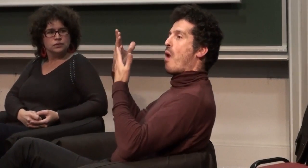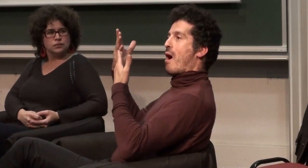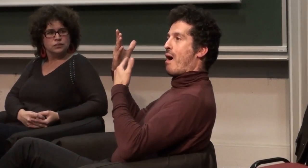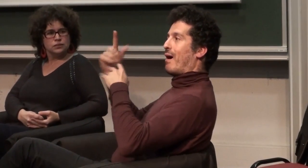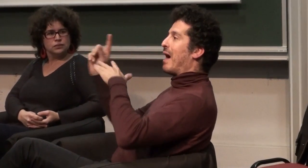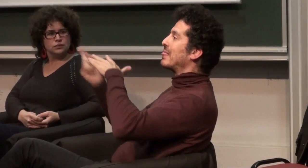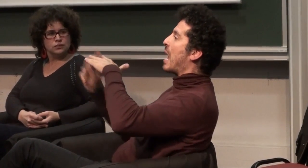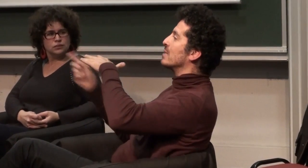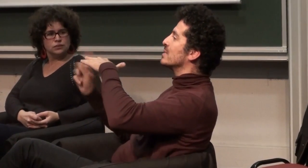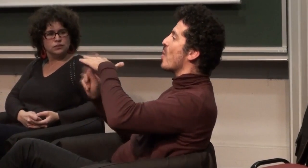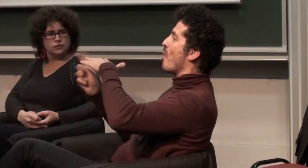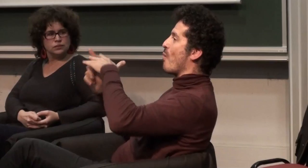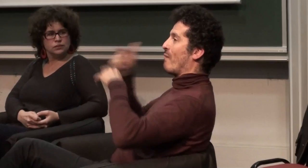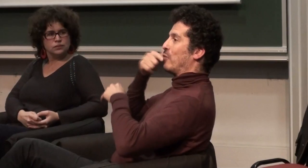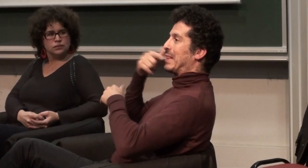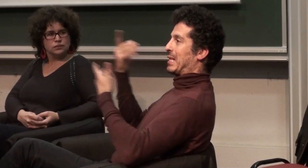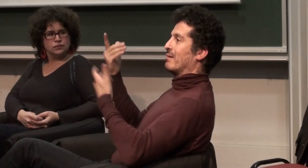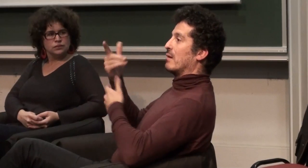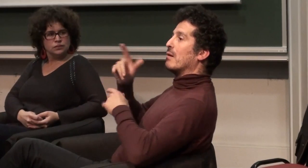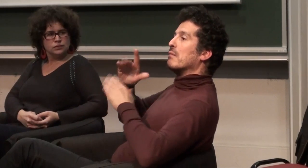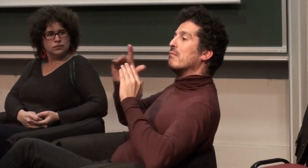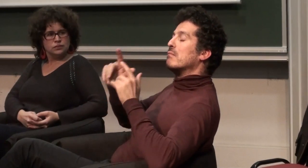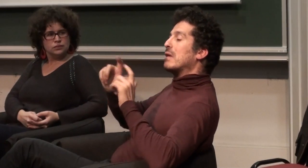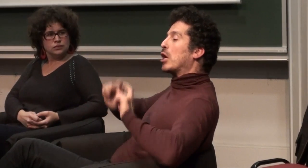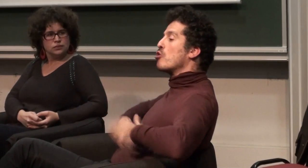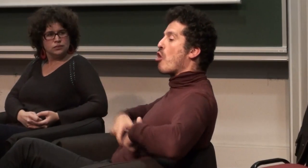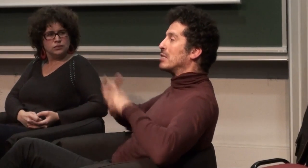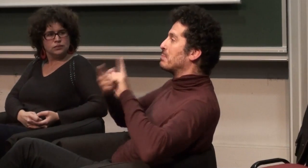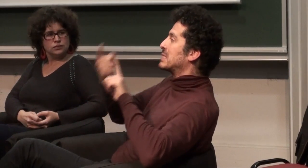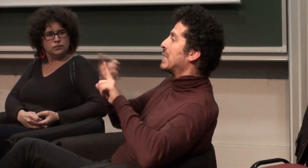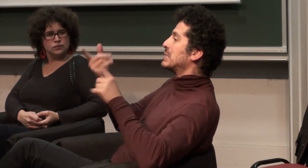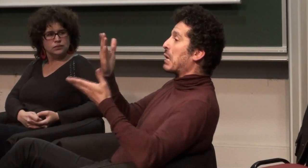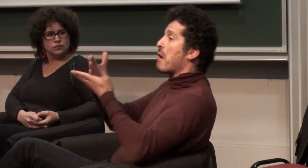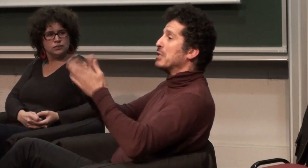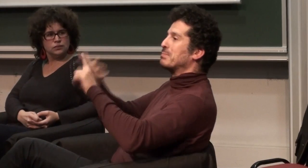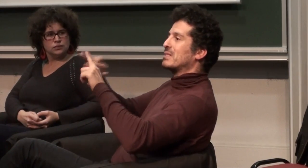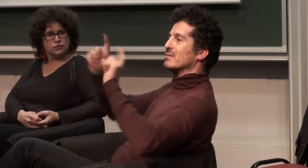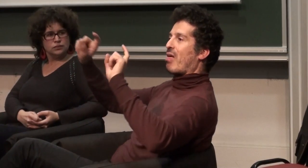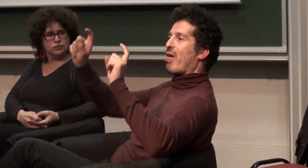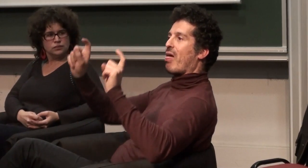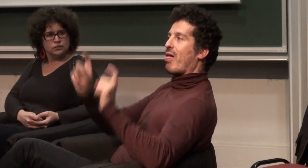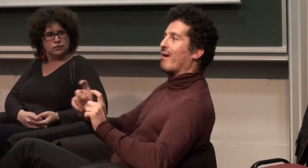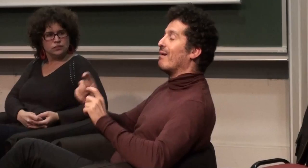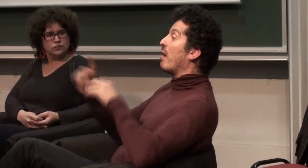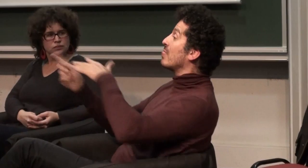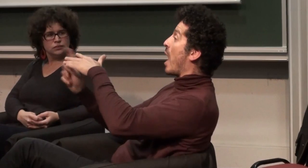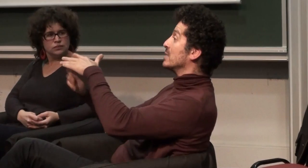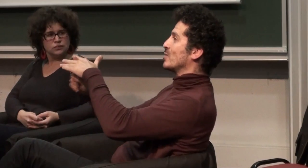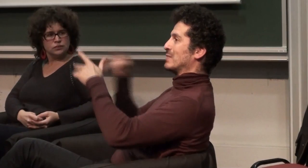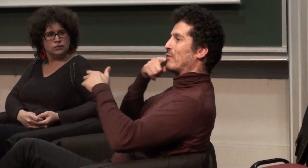elle est très floue on parle d'intégration donc on parle d'écoles spécialisées et il y en a de moins en moins